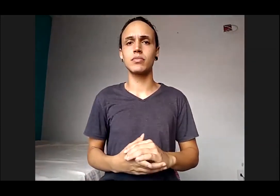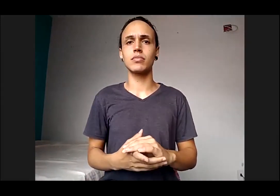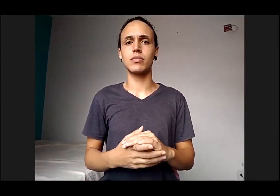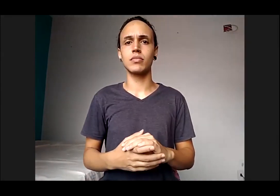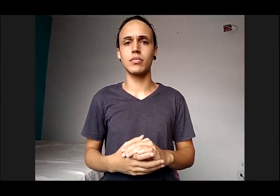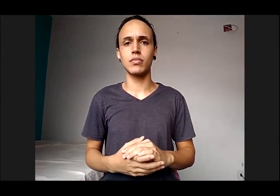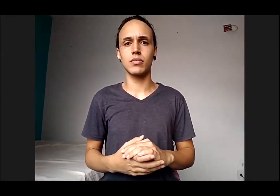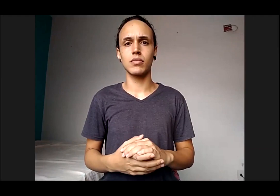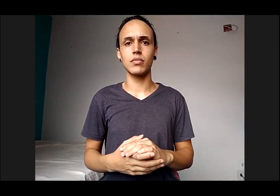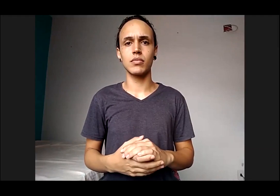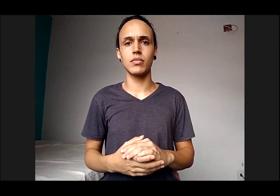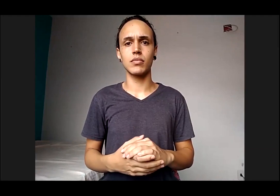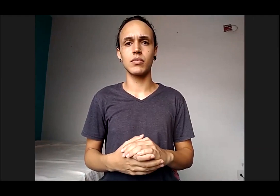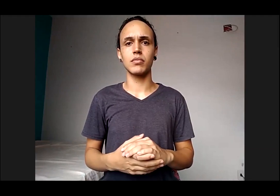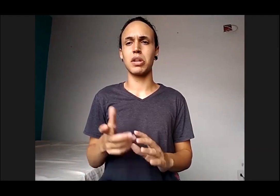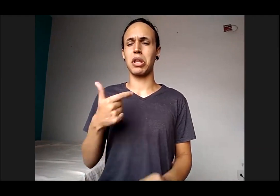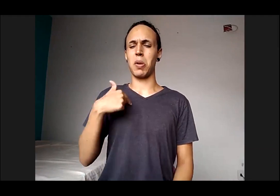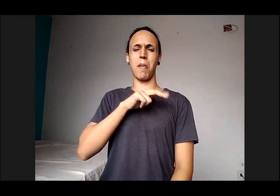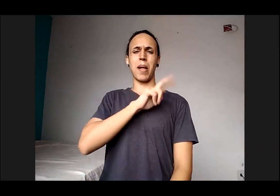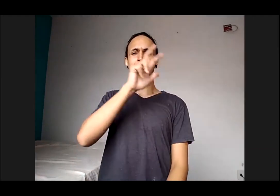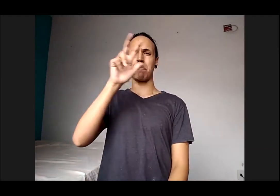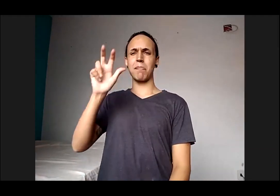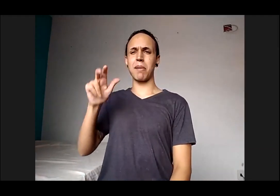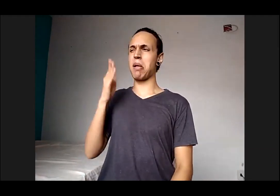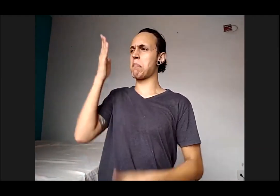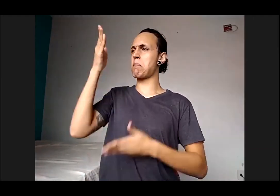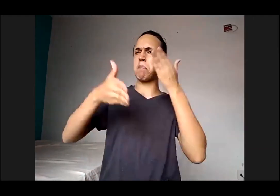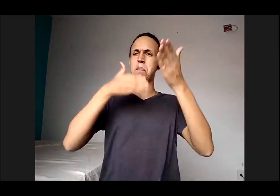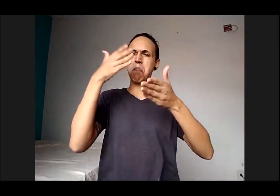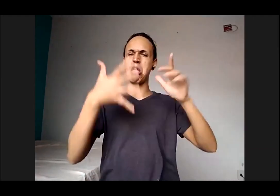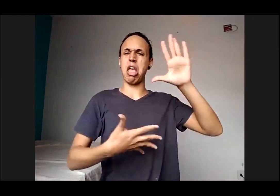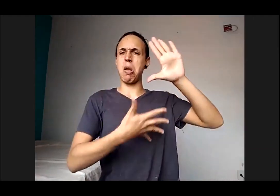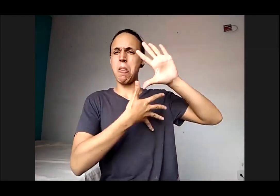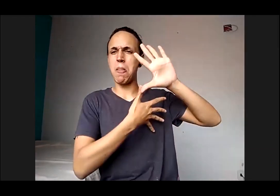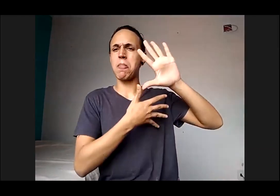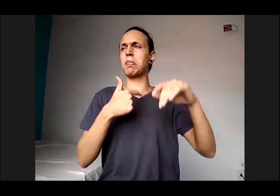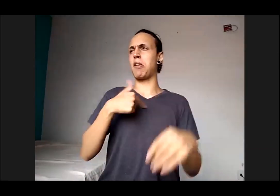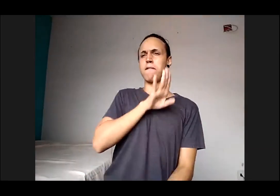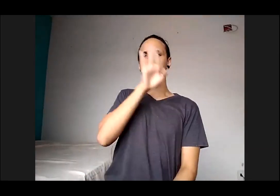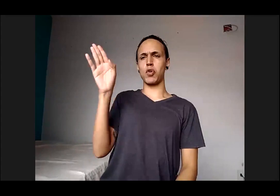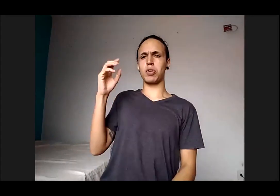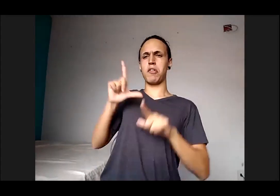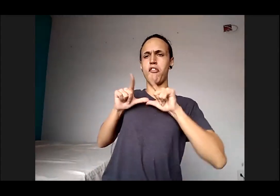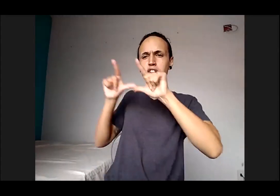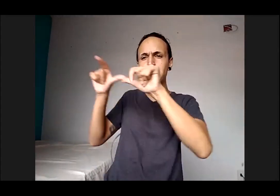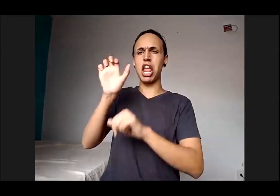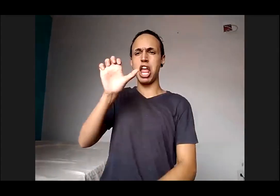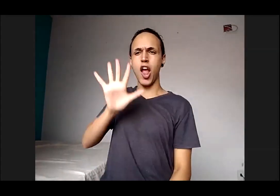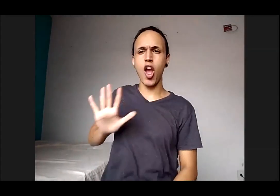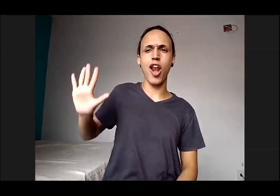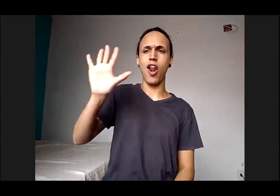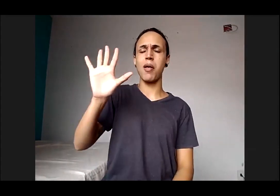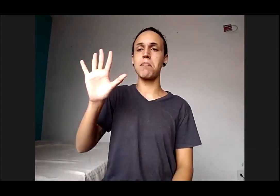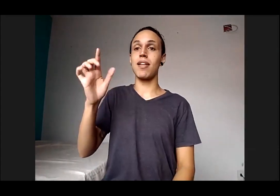circulei pelas Américas, circulei pela Europa. Eu tive uma condição diferenciada. Eu sou um surdo que